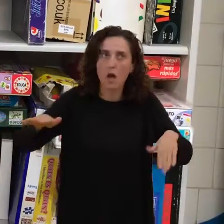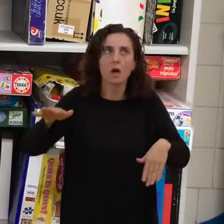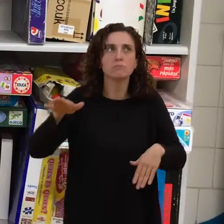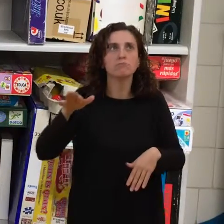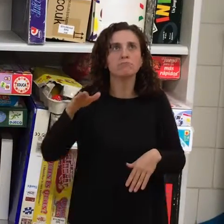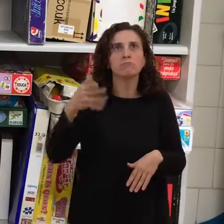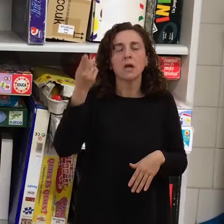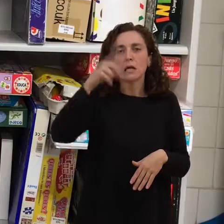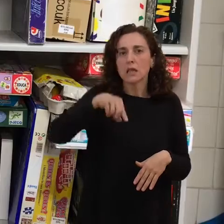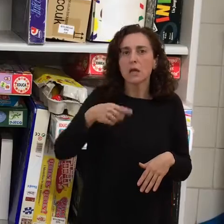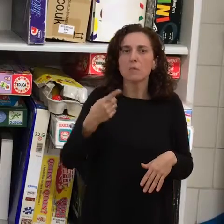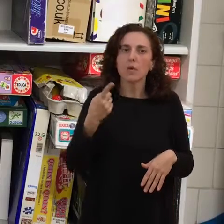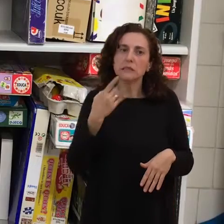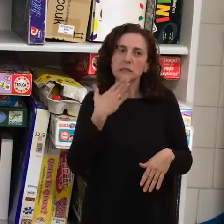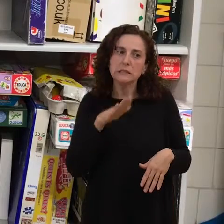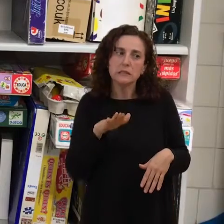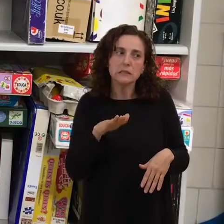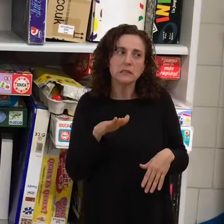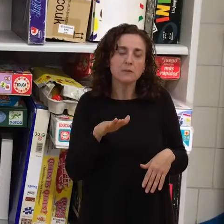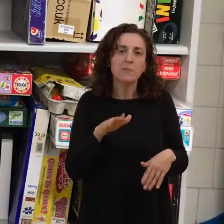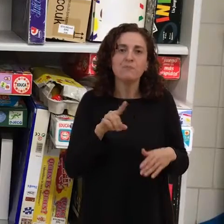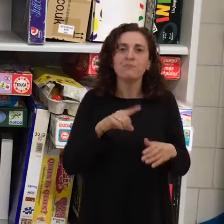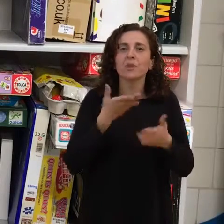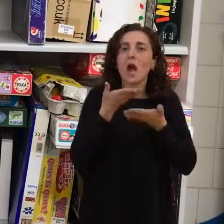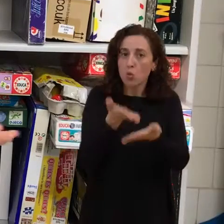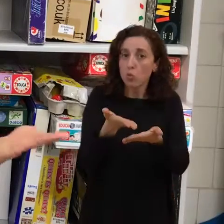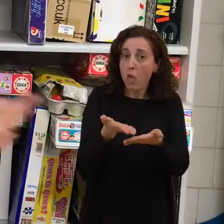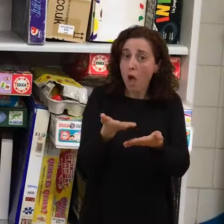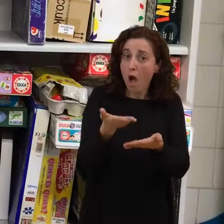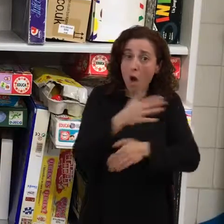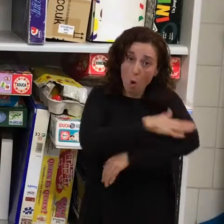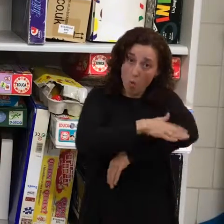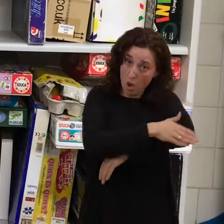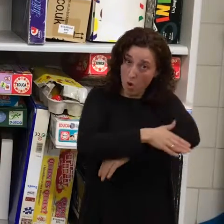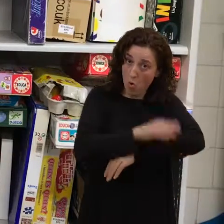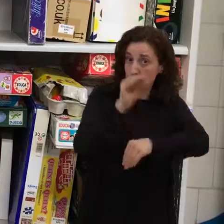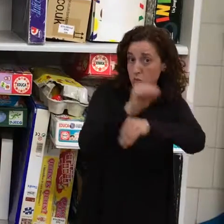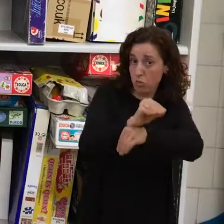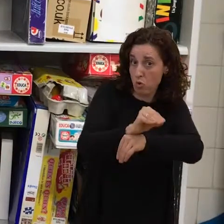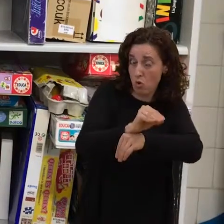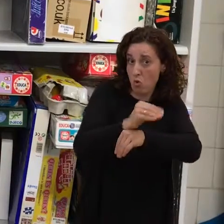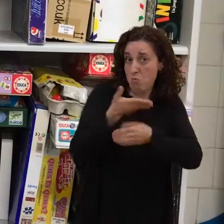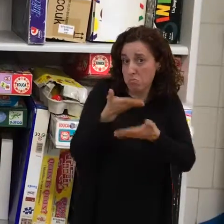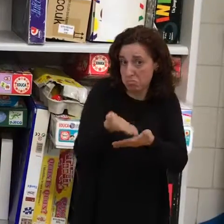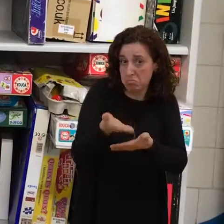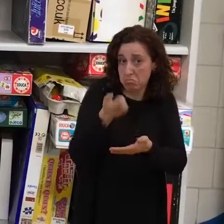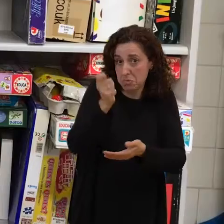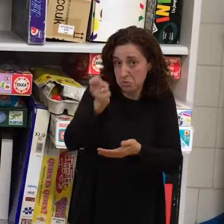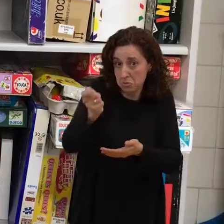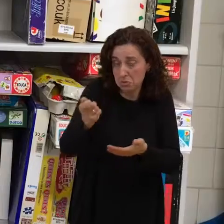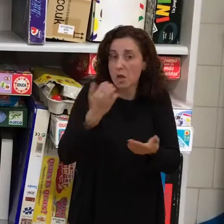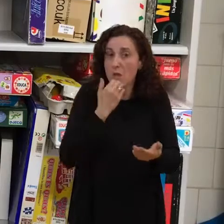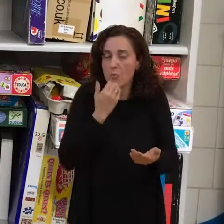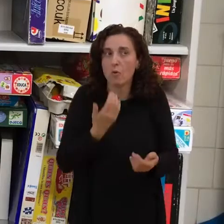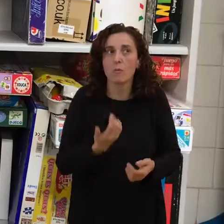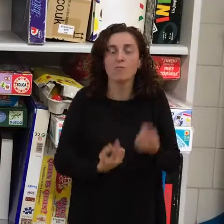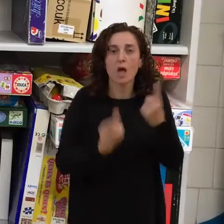Luego, si existen ayudas, tipo gobierno, hay países donde las personas, o